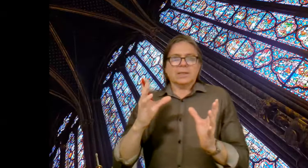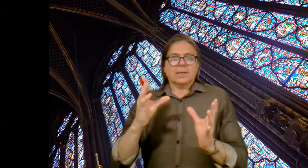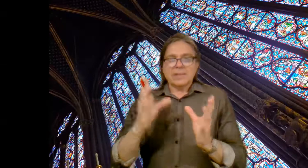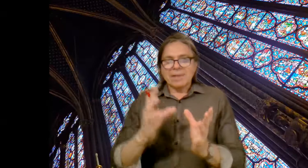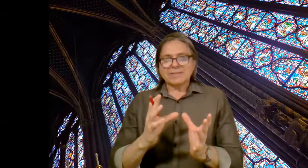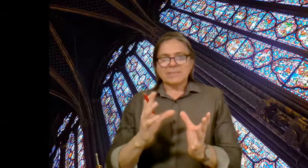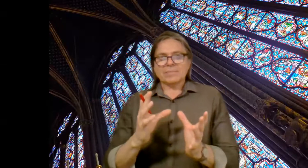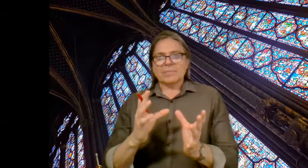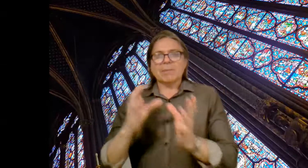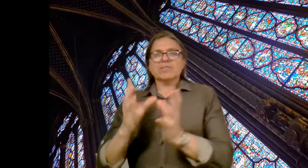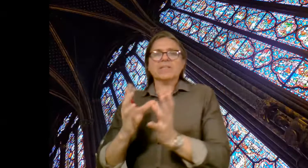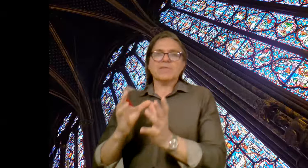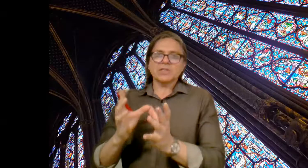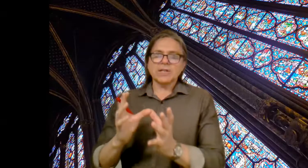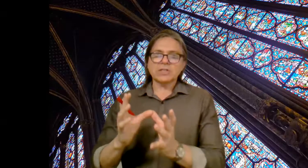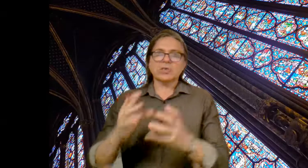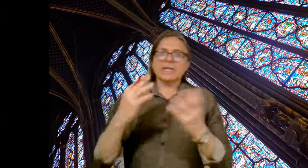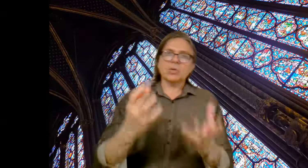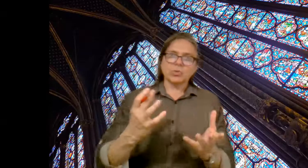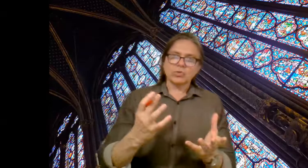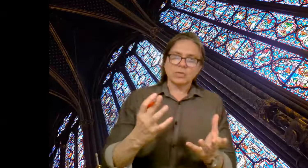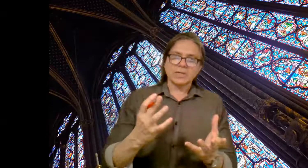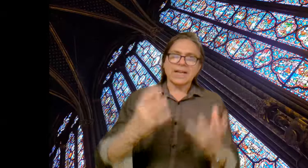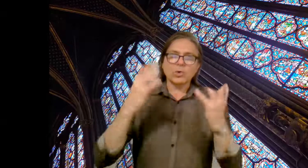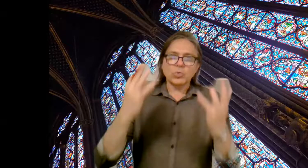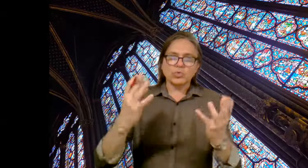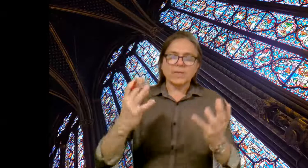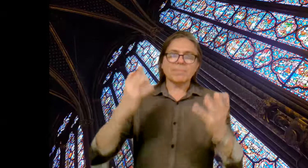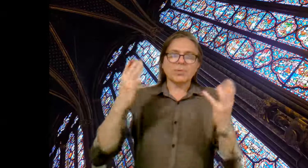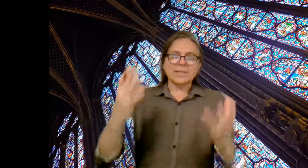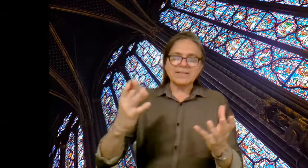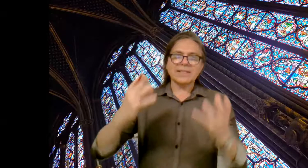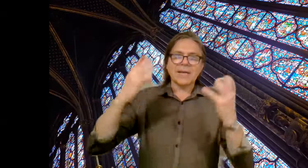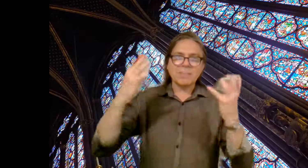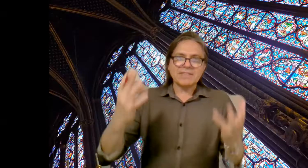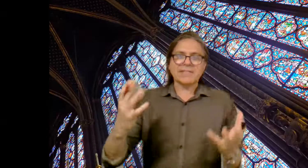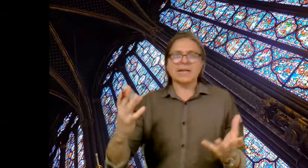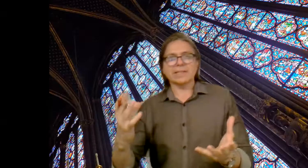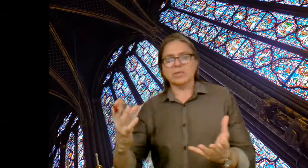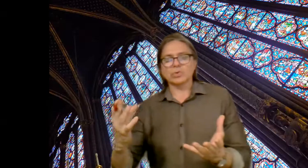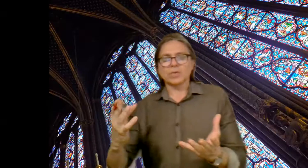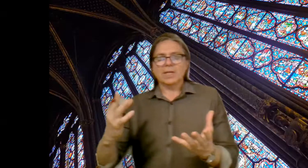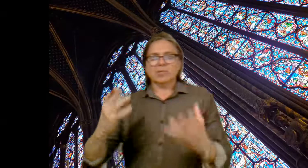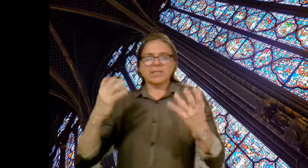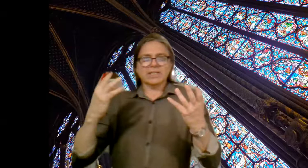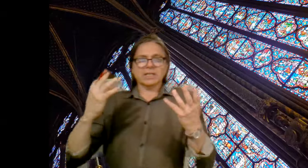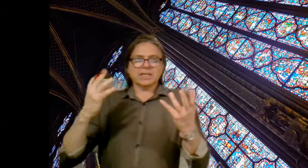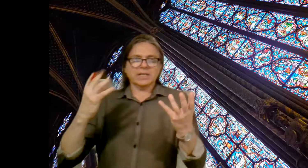Además, vamos a reflexionar sobre la luz, la luz, la importancia de la mística de la luz, porque el